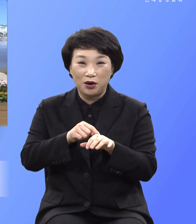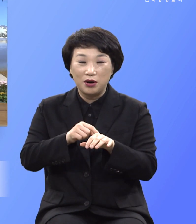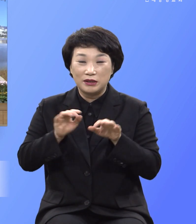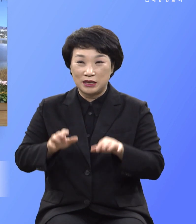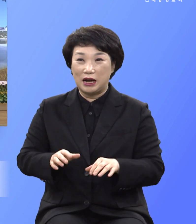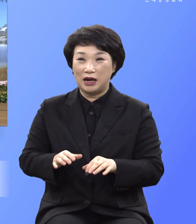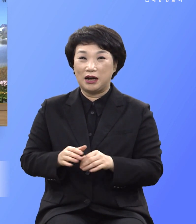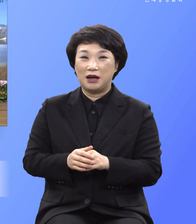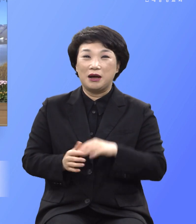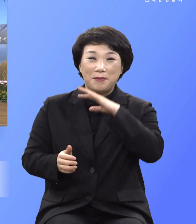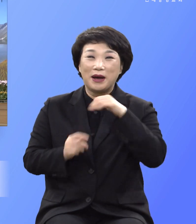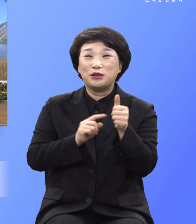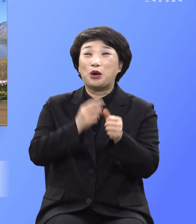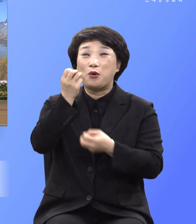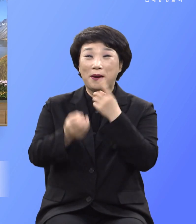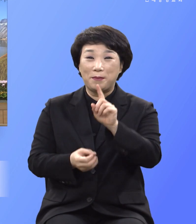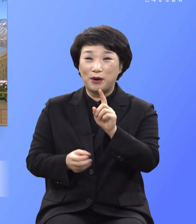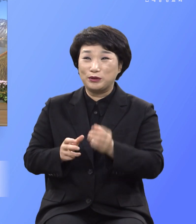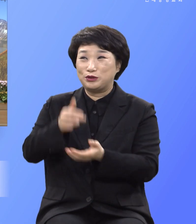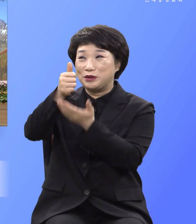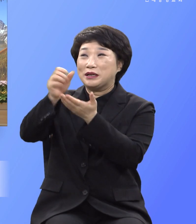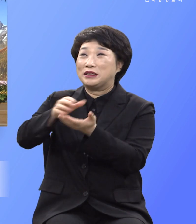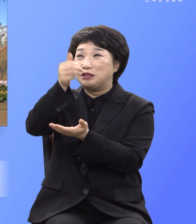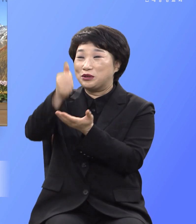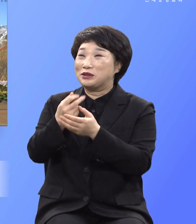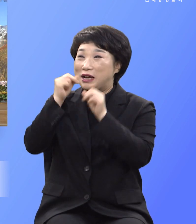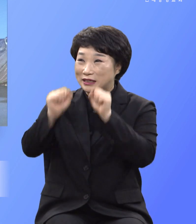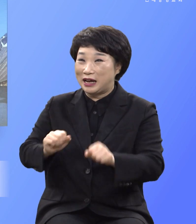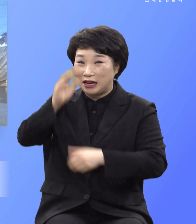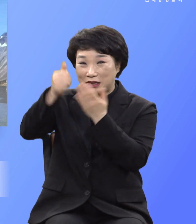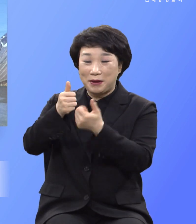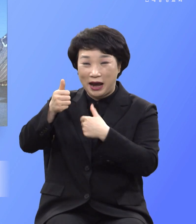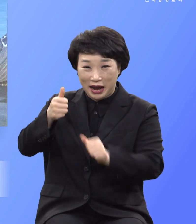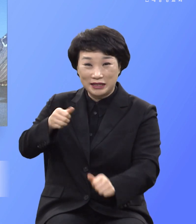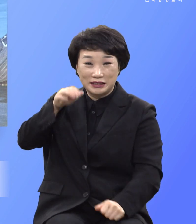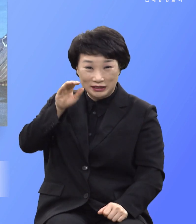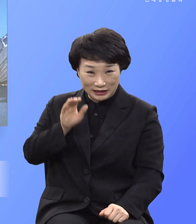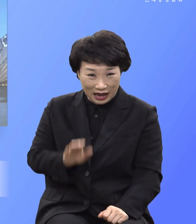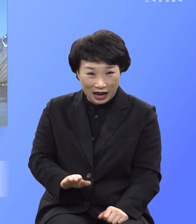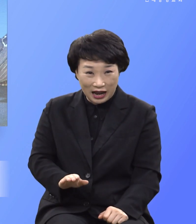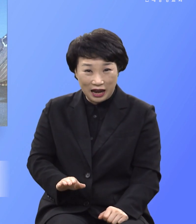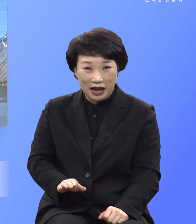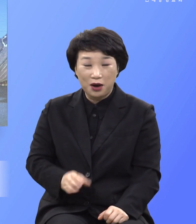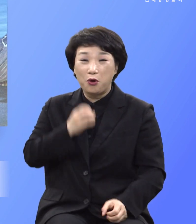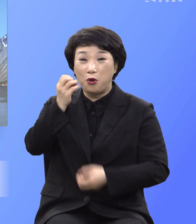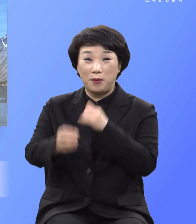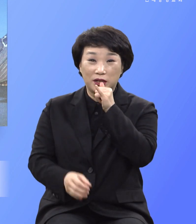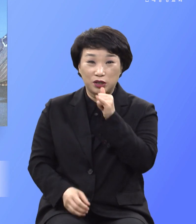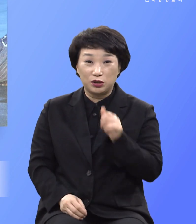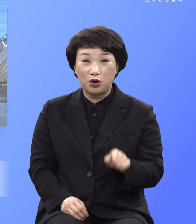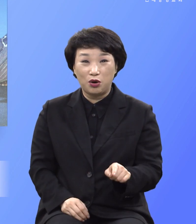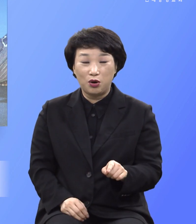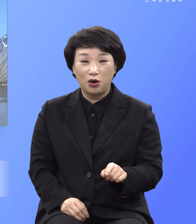그리도시오 살아계신 하나님의 아들이로 쏘이다 라고 고백까지 했지만